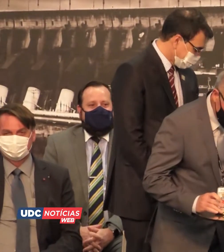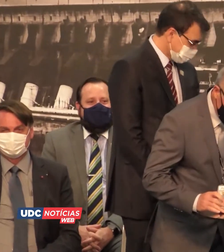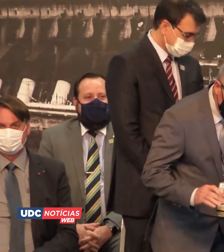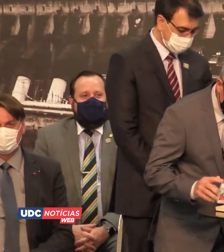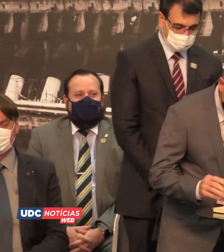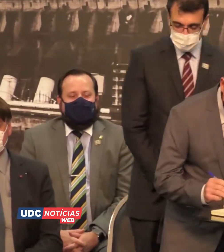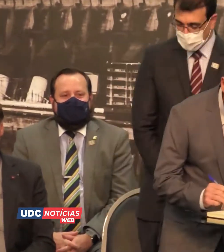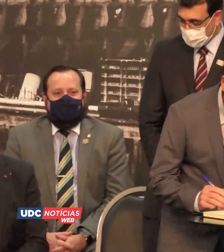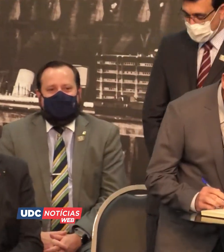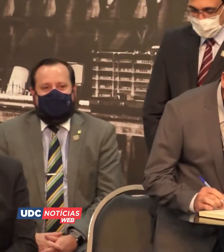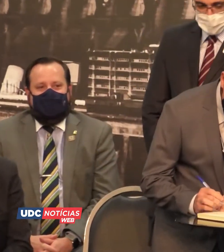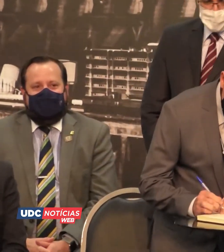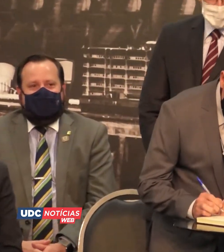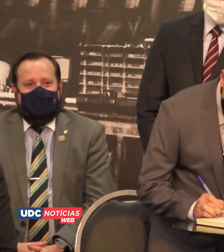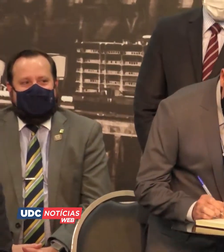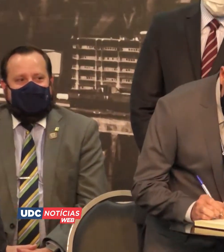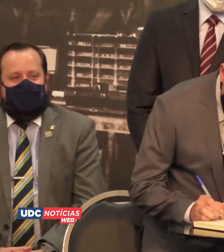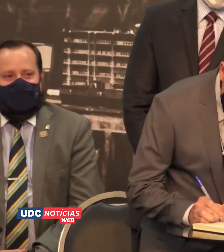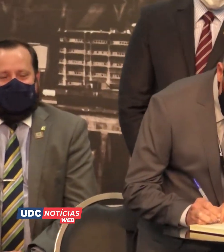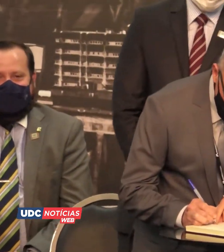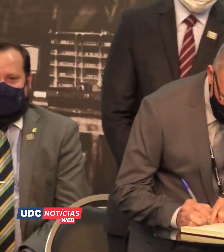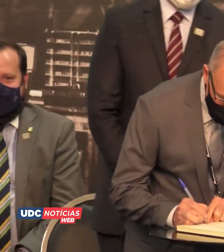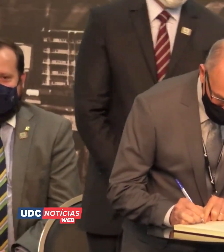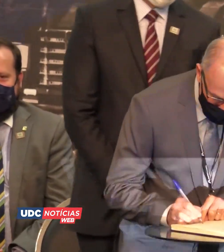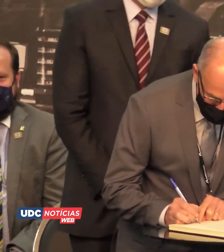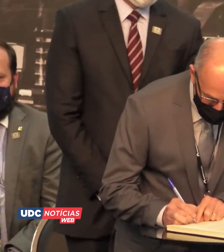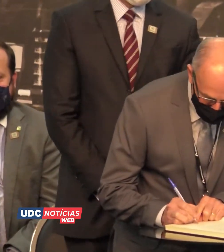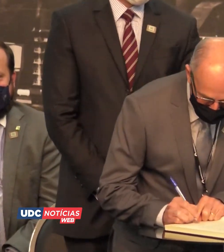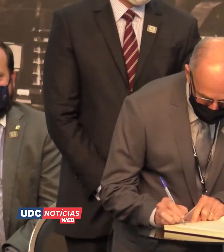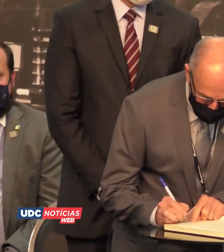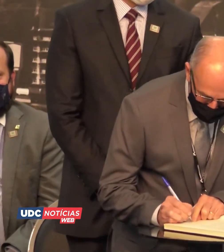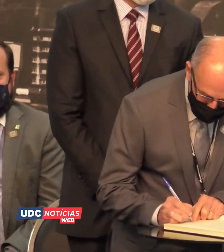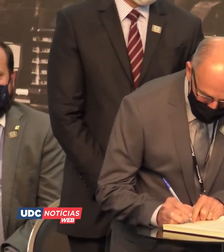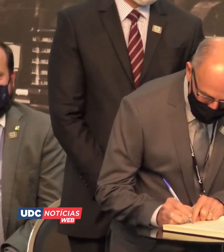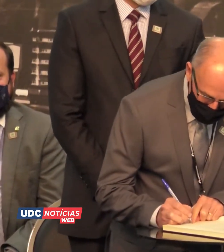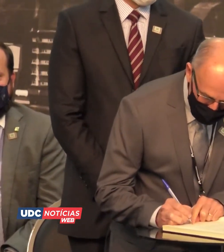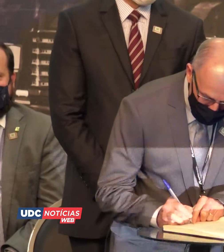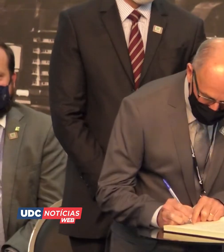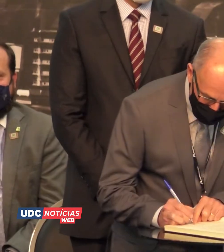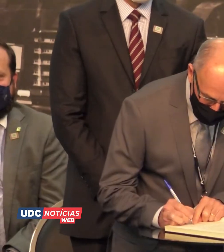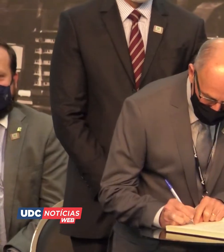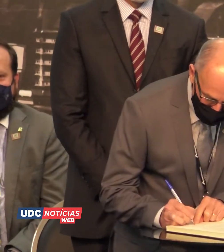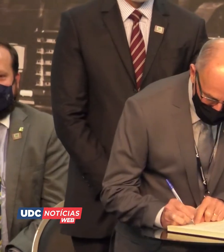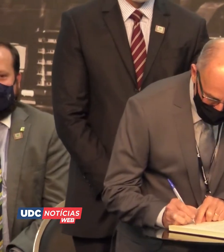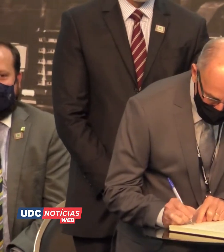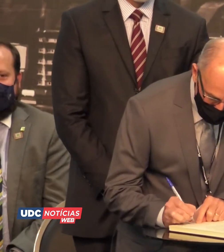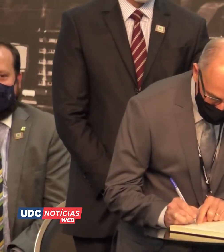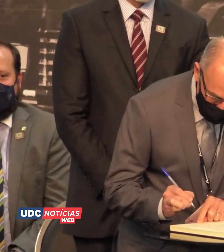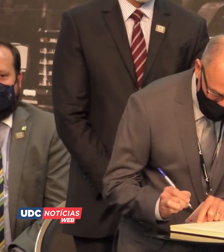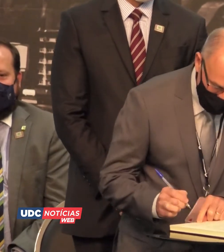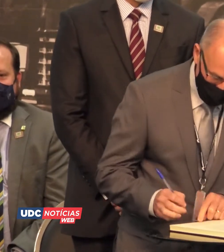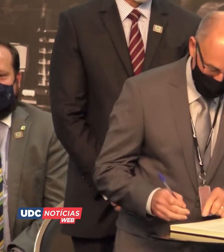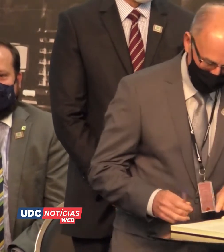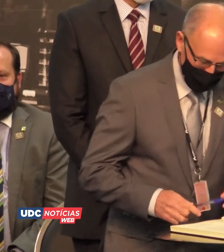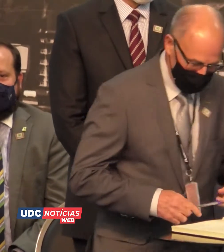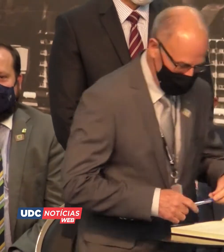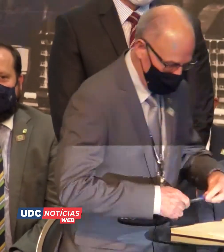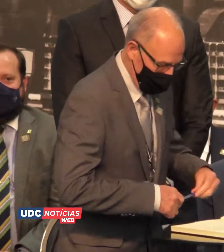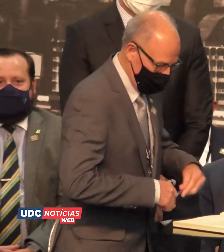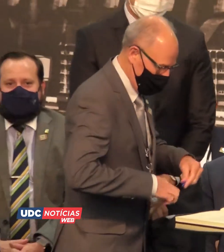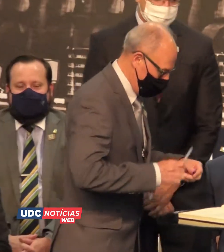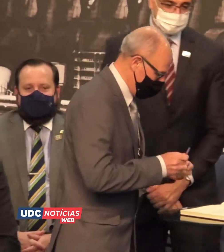maio de 2022, já saiu no Diário Oficial da União. O novo diretor chega com a mesma intensidade de trabalho e força de